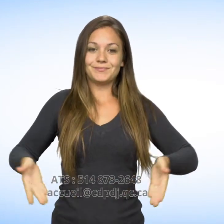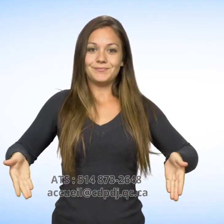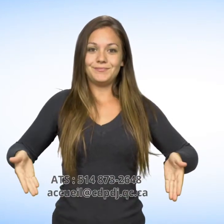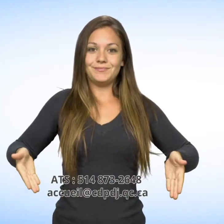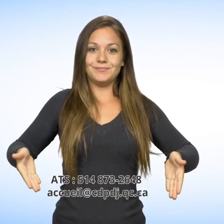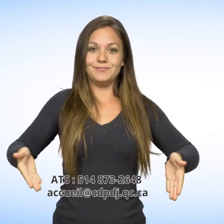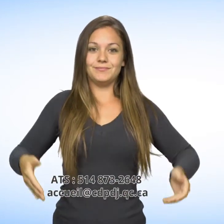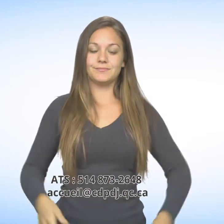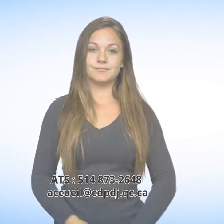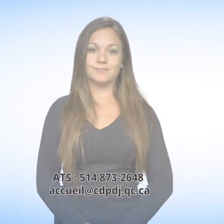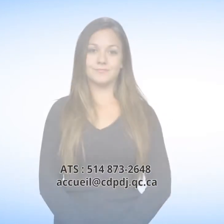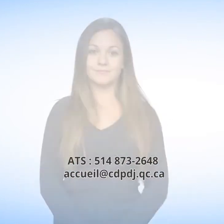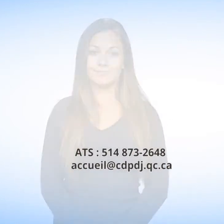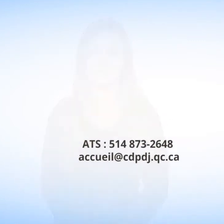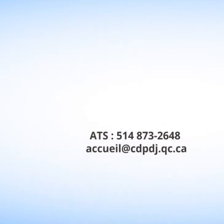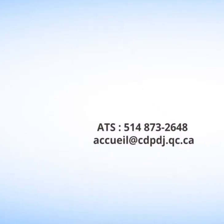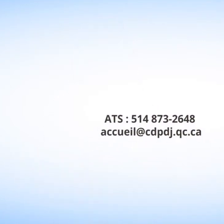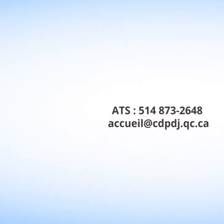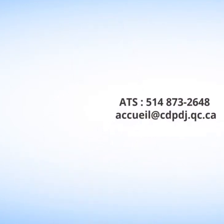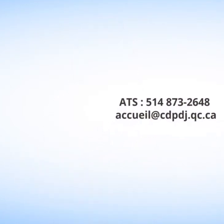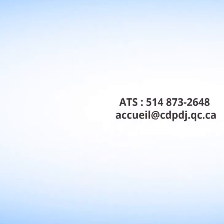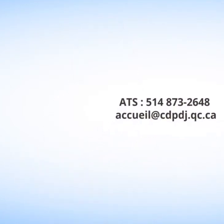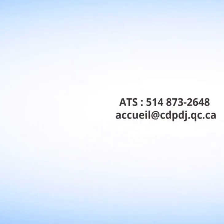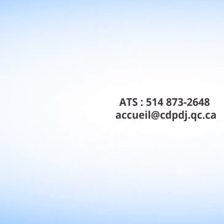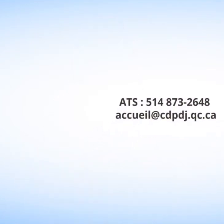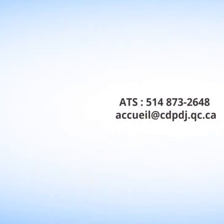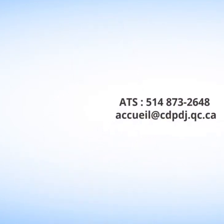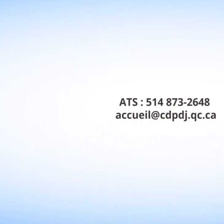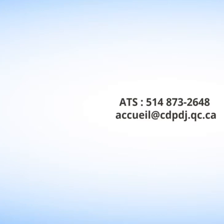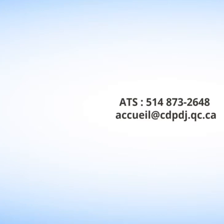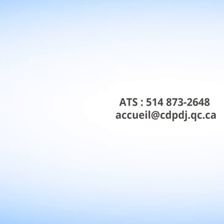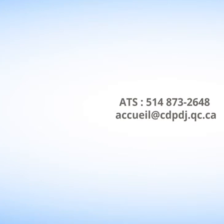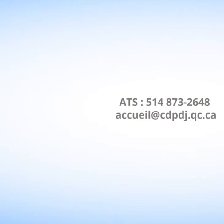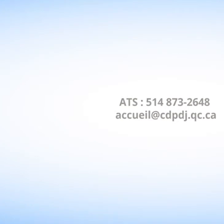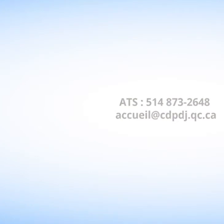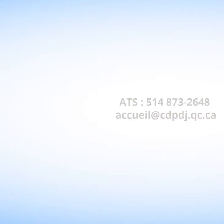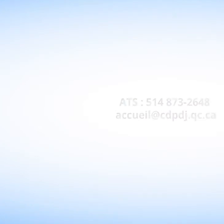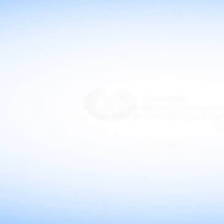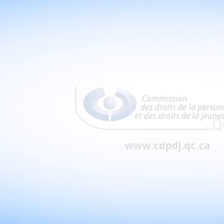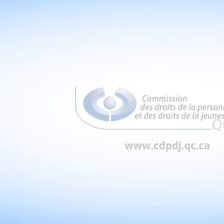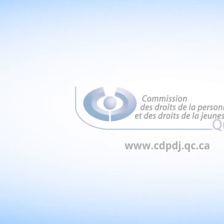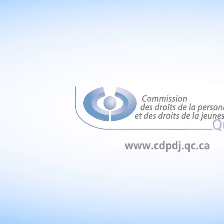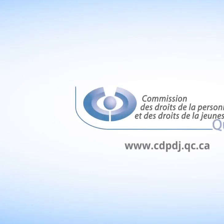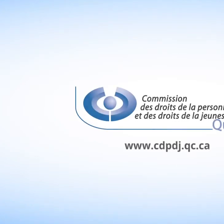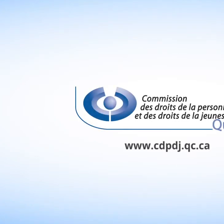514-873-2648, par courriel, accueil à commercial cdpdj